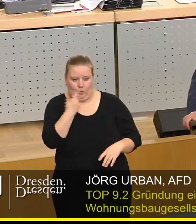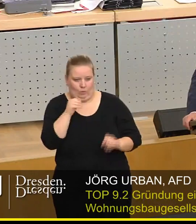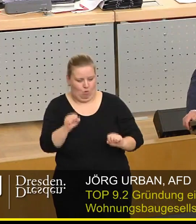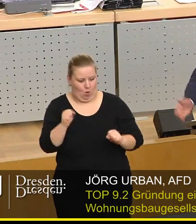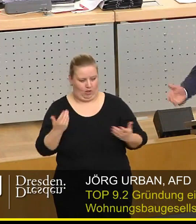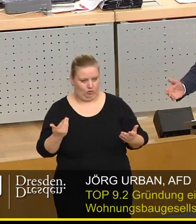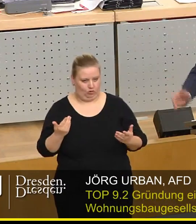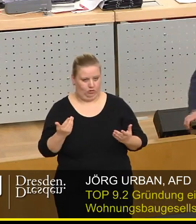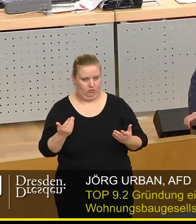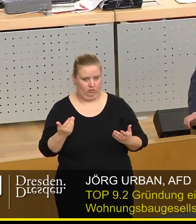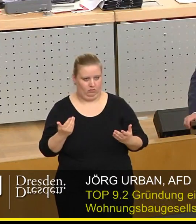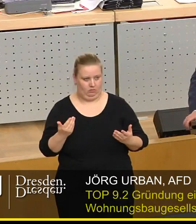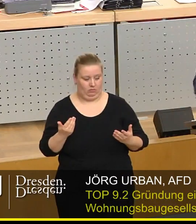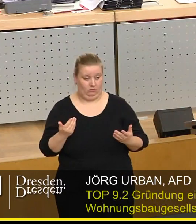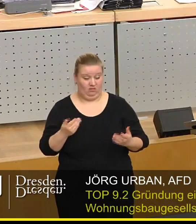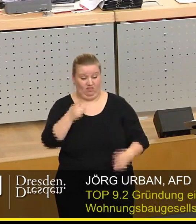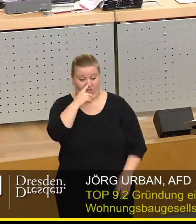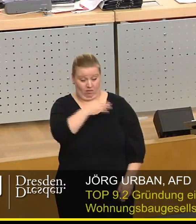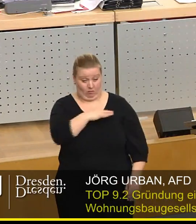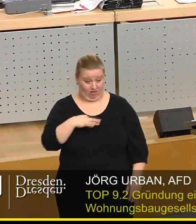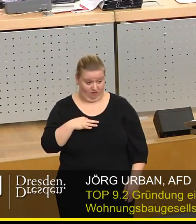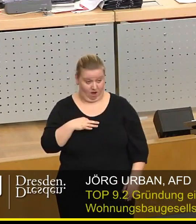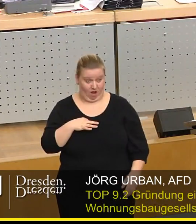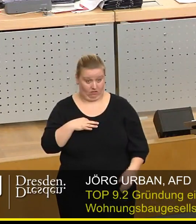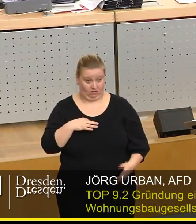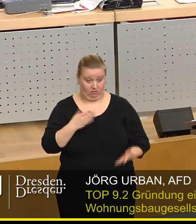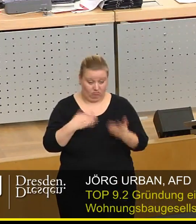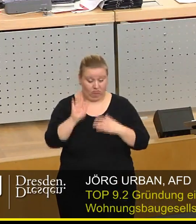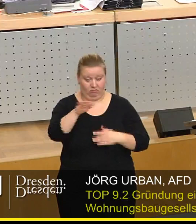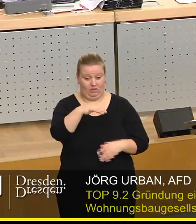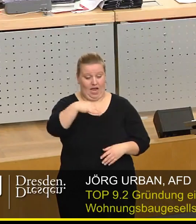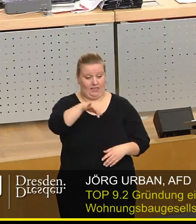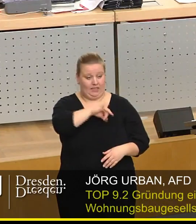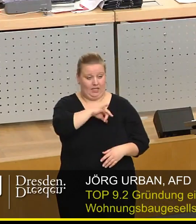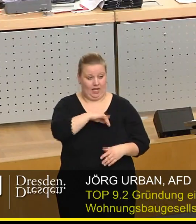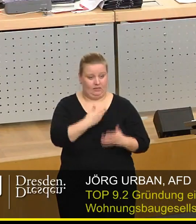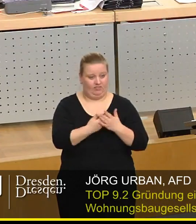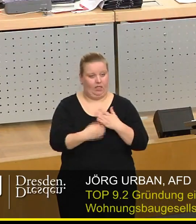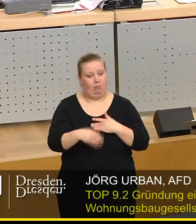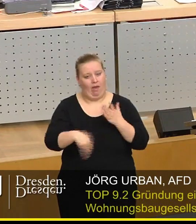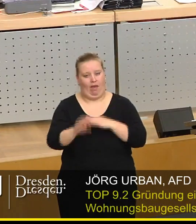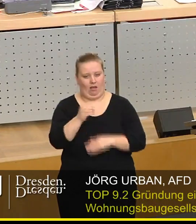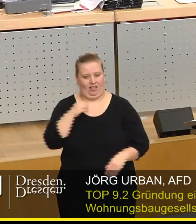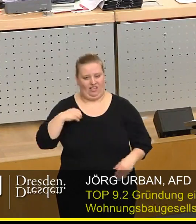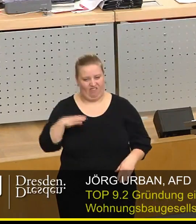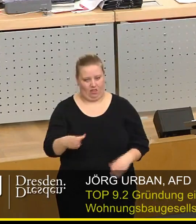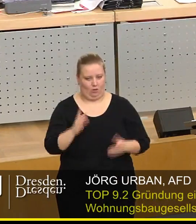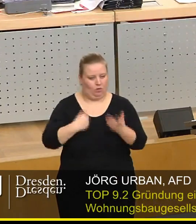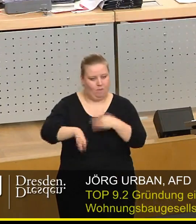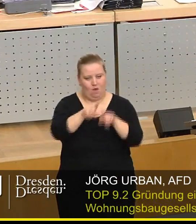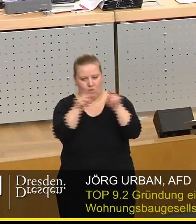werden. Bei Privaten könnten vielmehr deren Einzelinteressen zum Beispiel Gewinnmaximierung oder